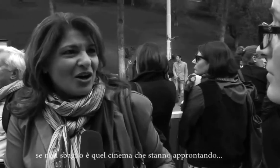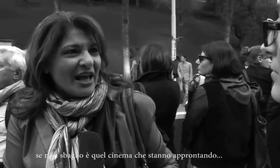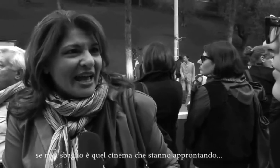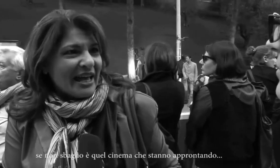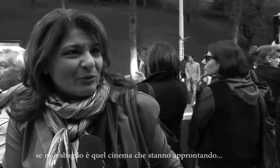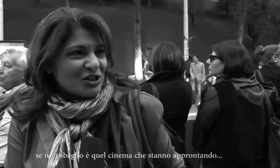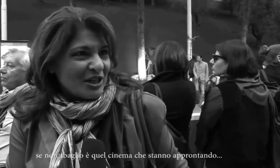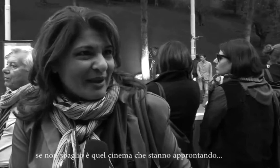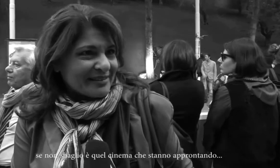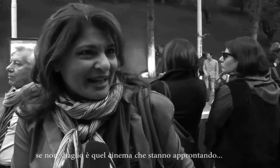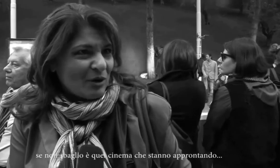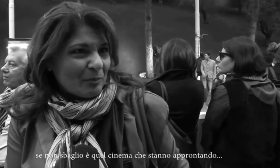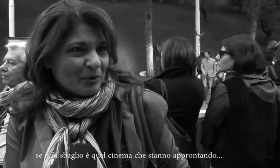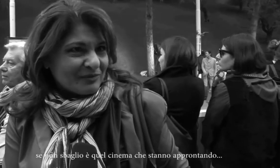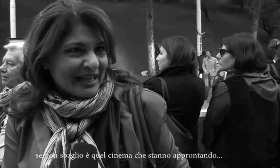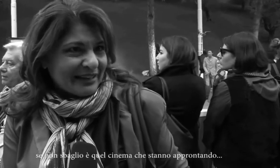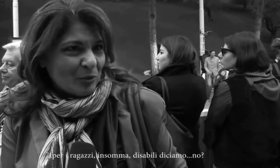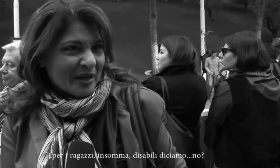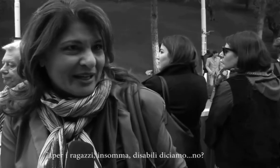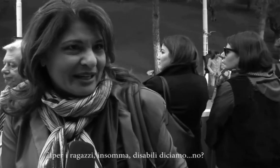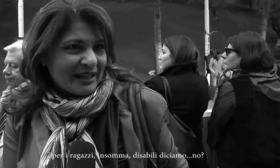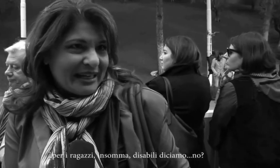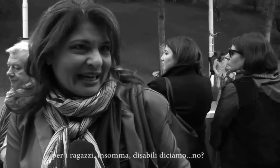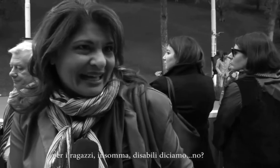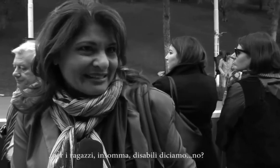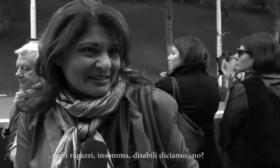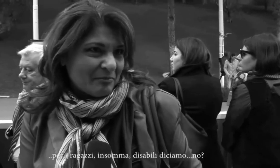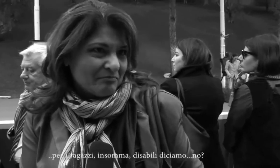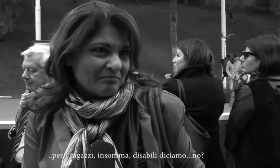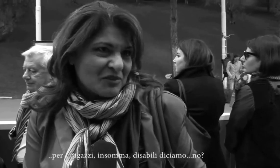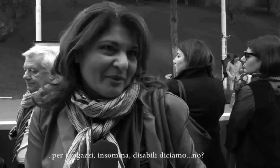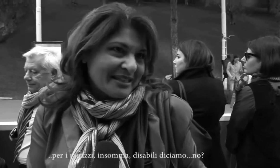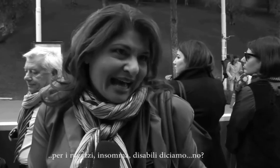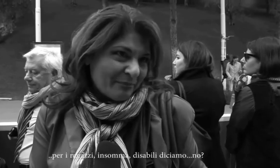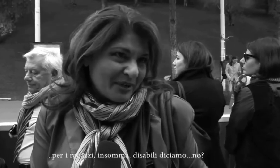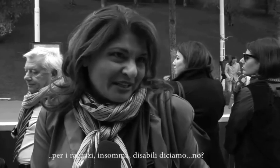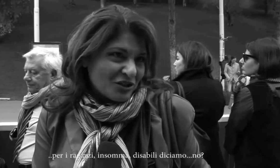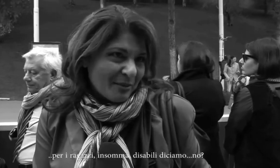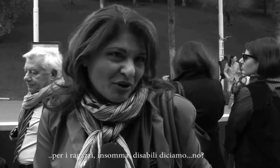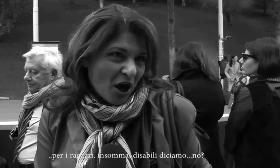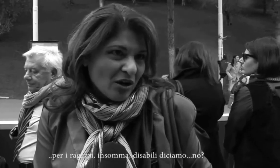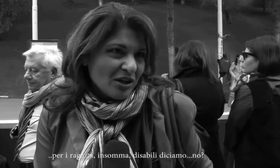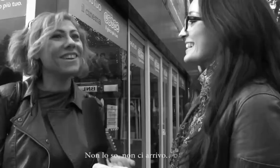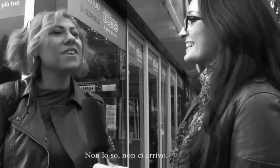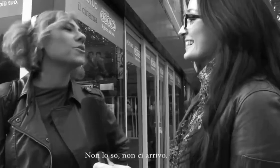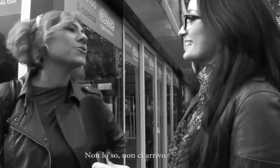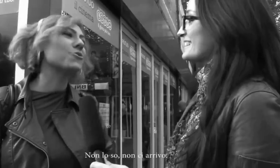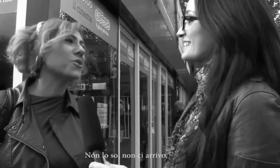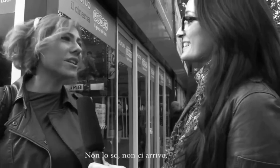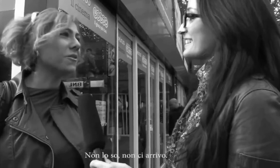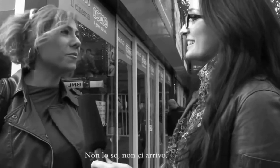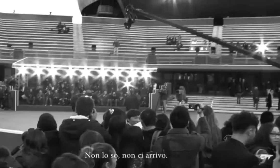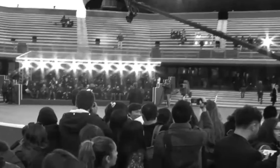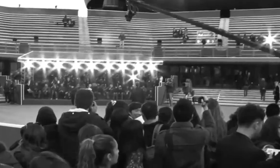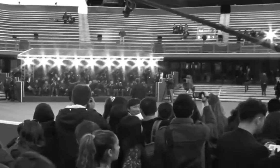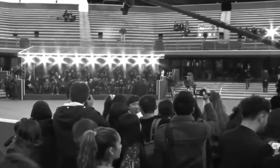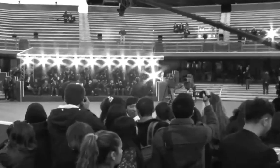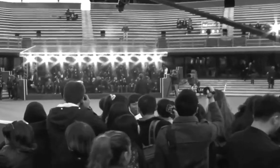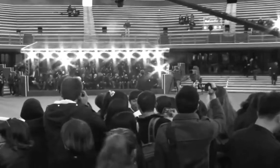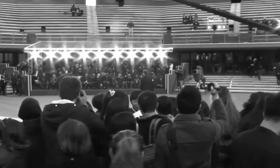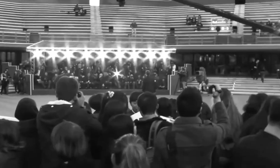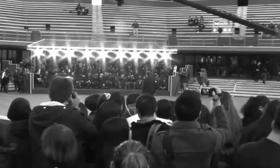sbaglio quel cinema che stanno approntando per i ragazzi insomma disabili, diciamo no Non so, non ci arrivo